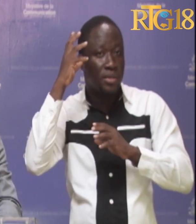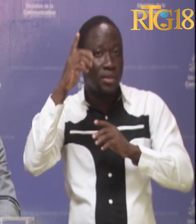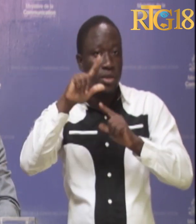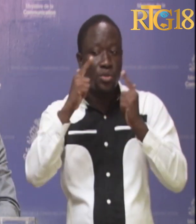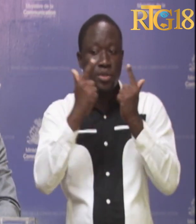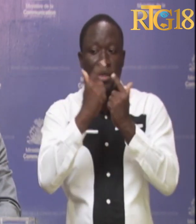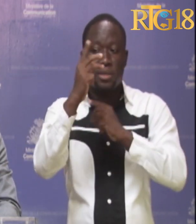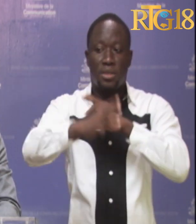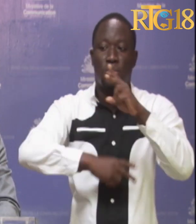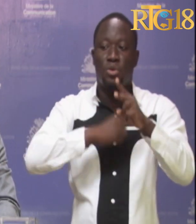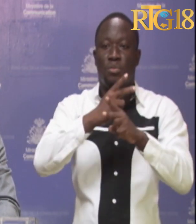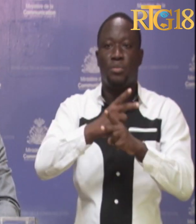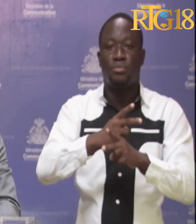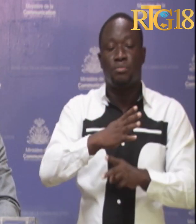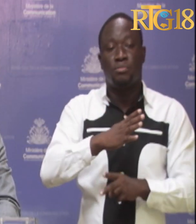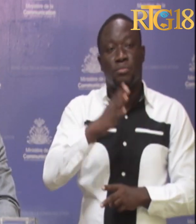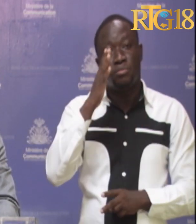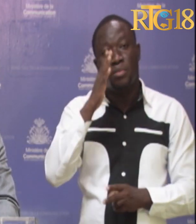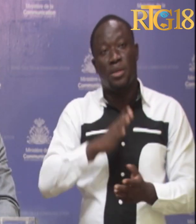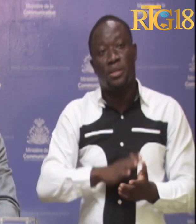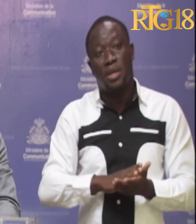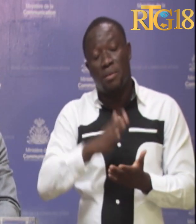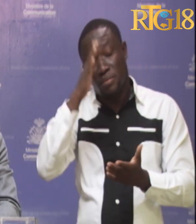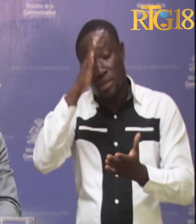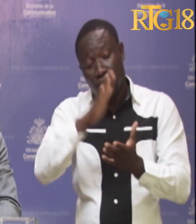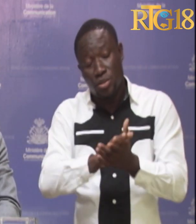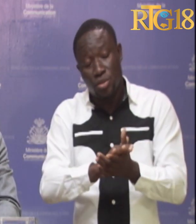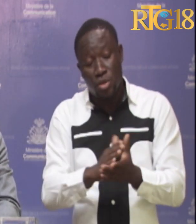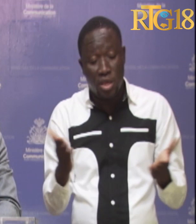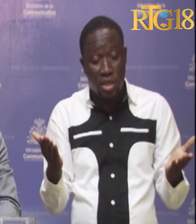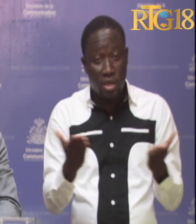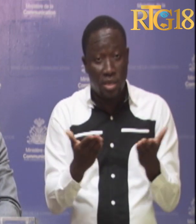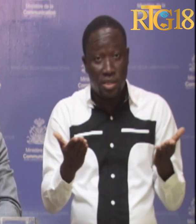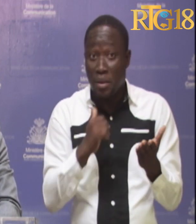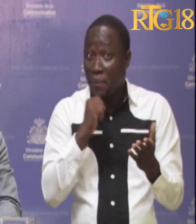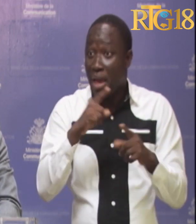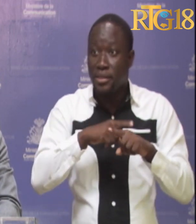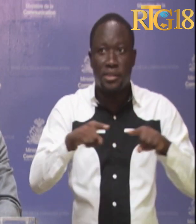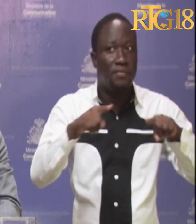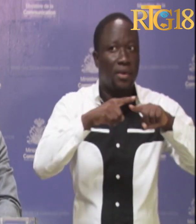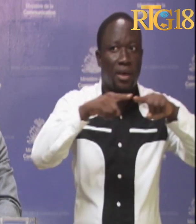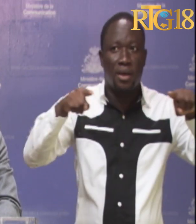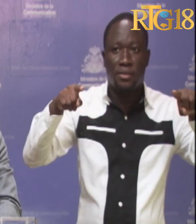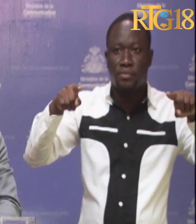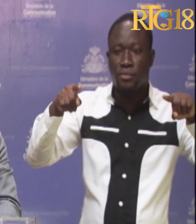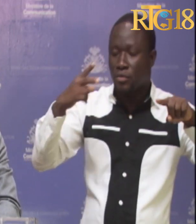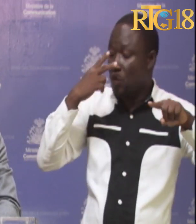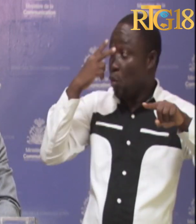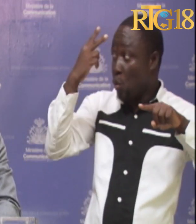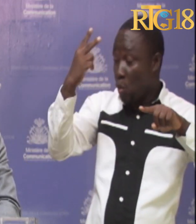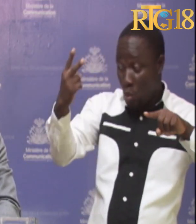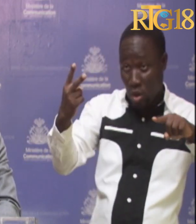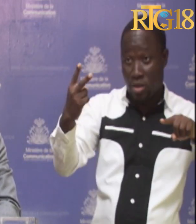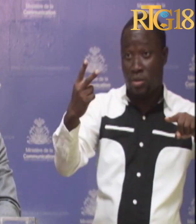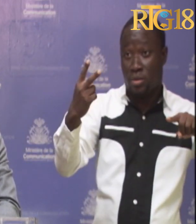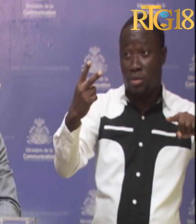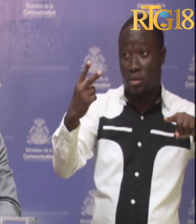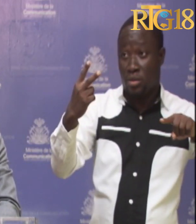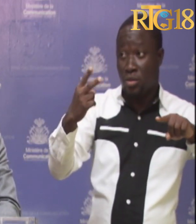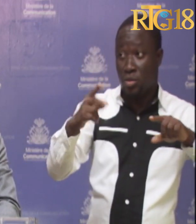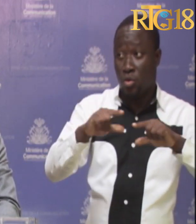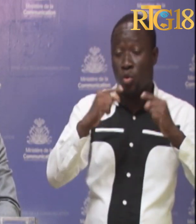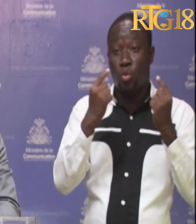monde. Mesdames et Messieurs, la situation en Haïti n'est pas différente. Le constat actuel dénote un